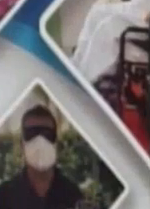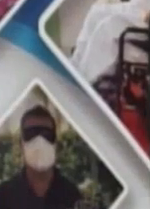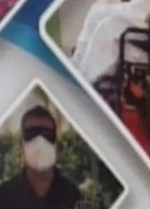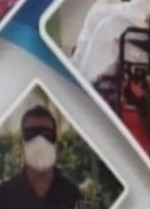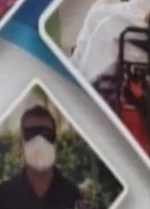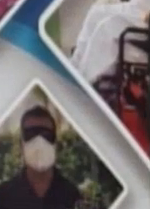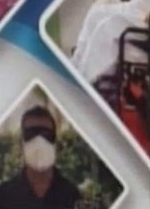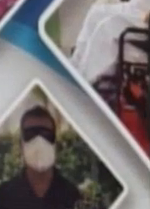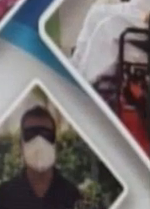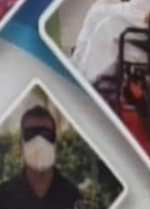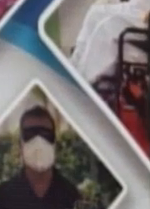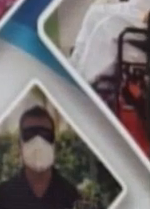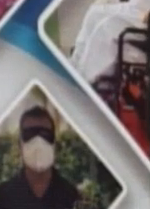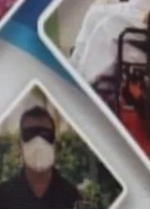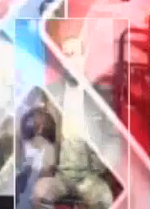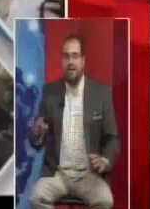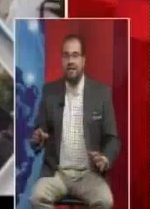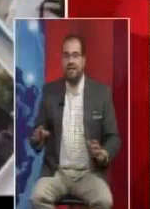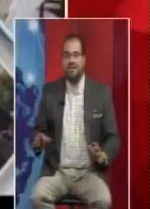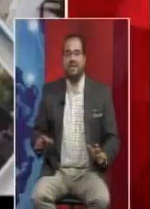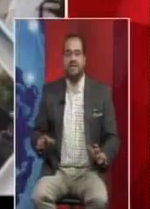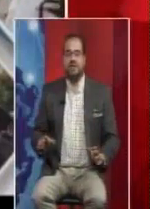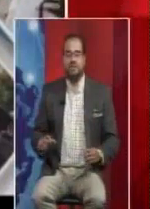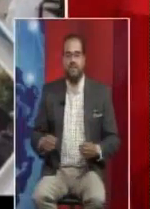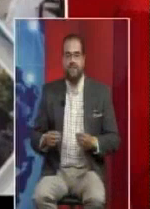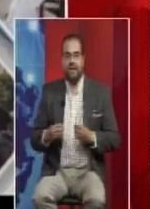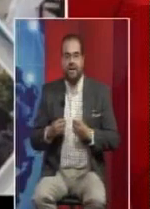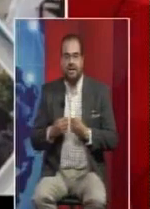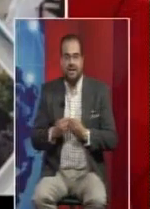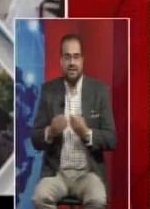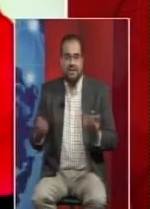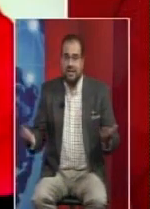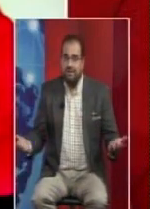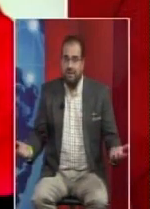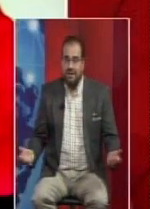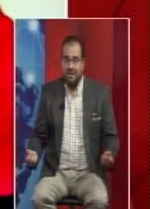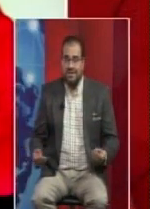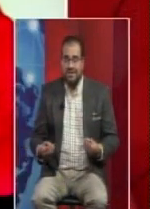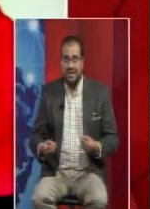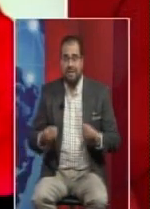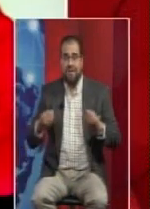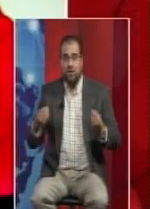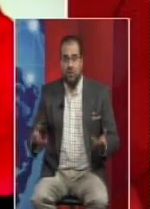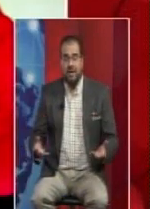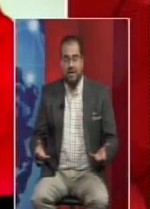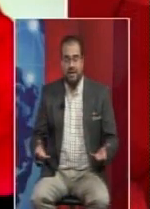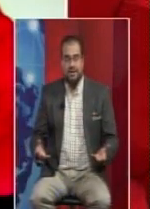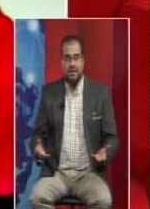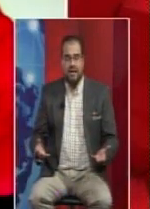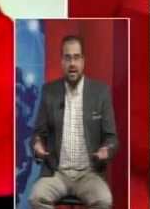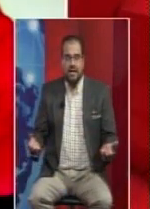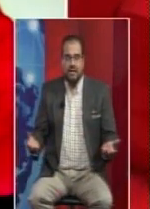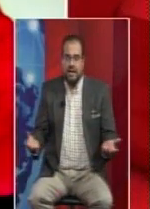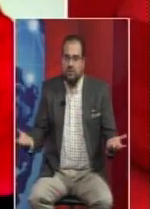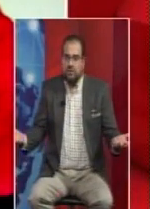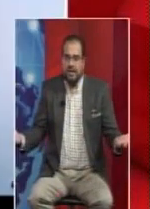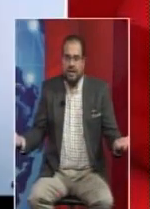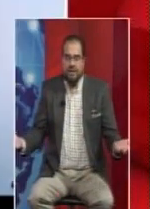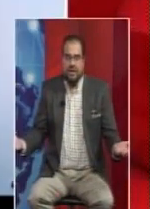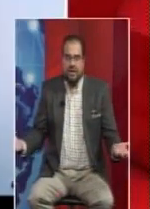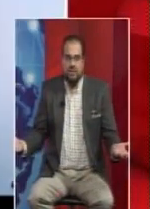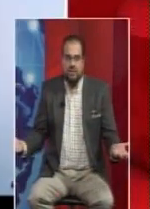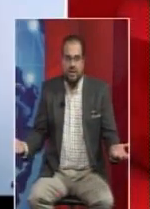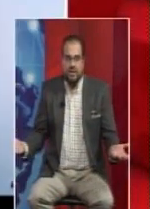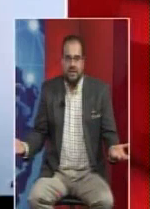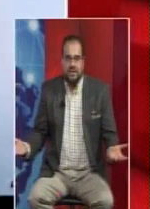que deba quedarse fuera de tener este derecho a accesar libremente y accesar de mejor manera a algo tan